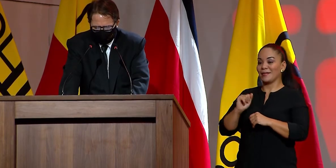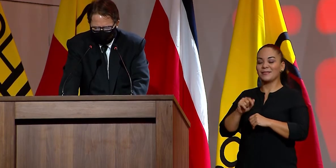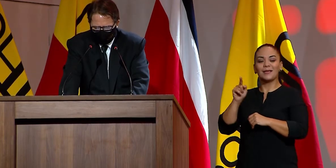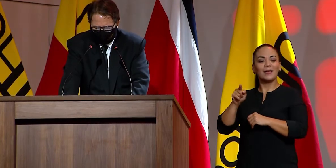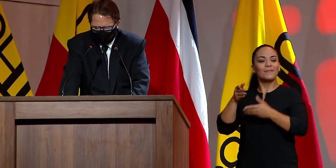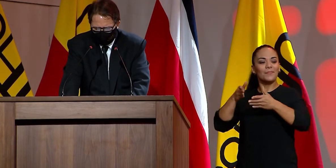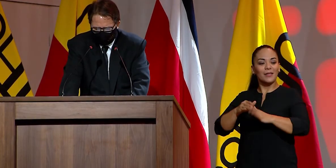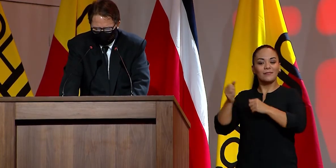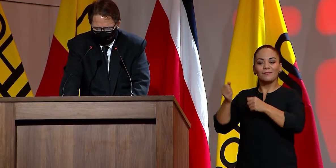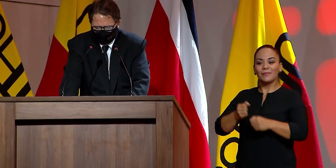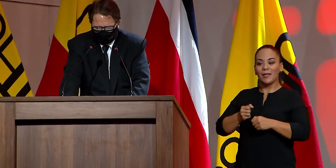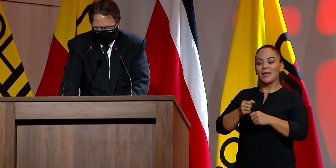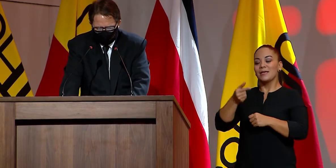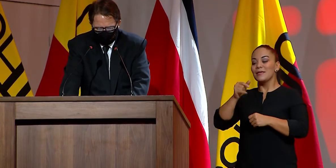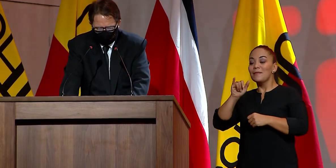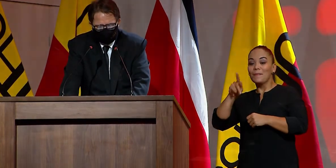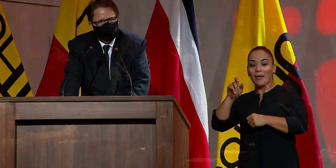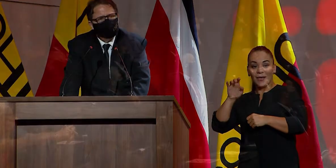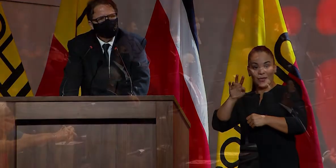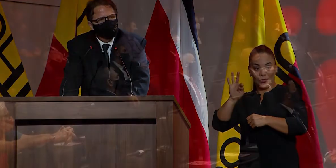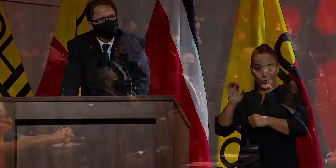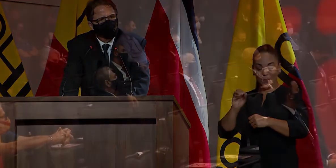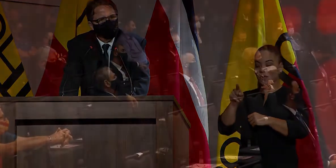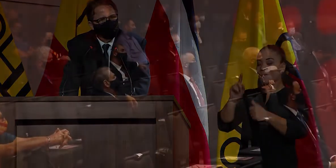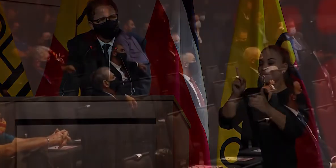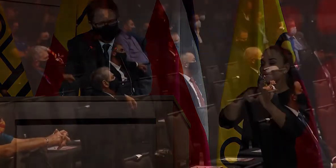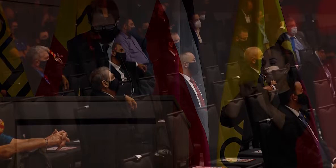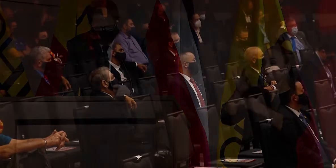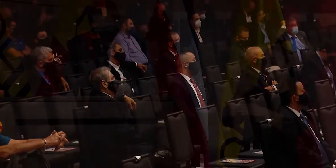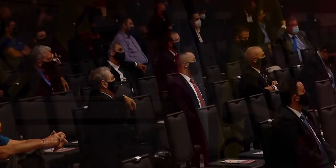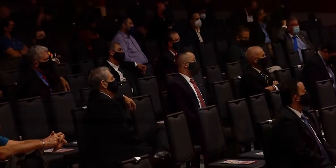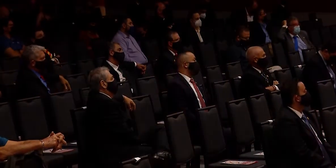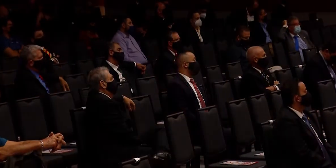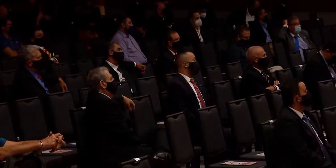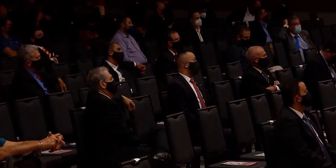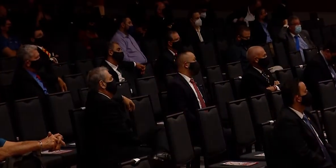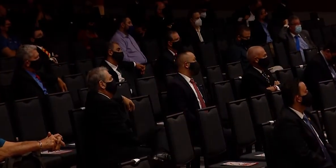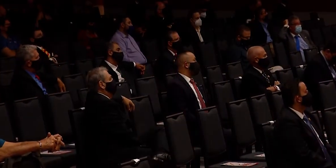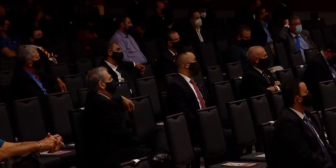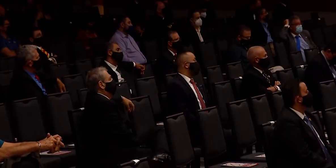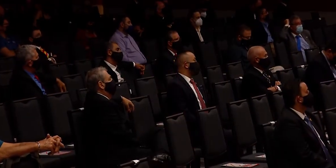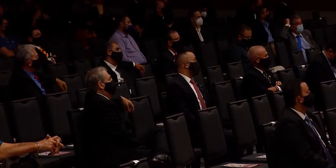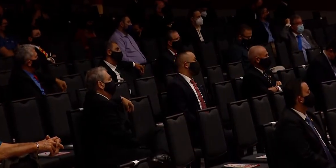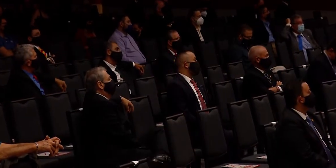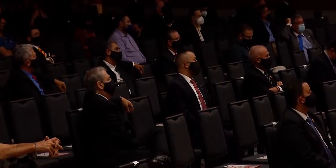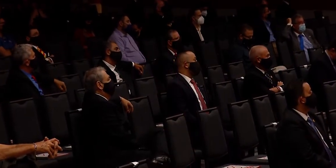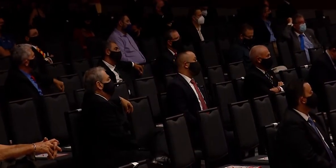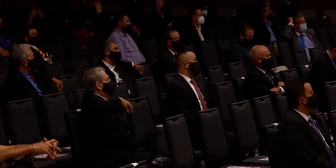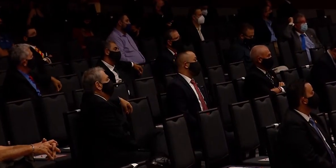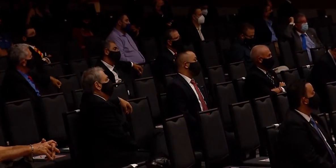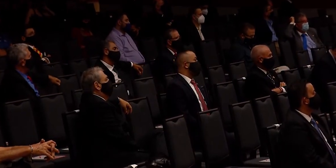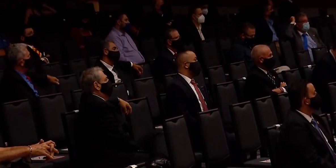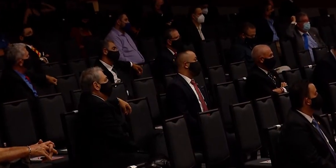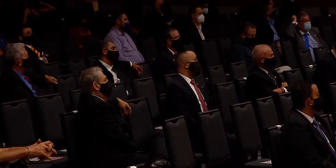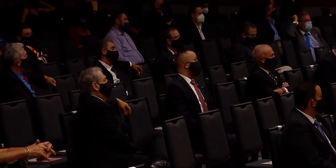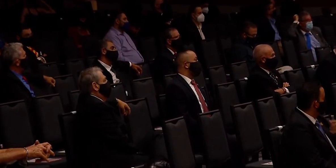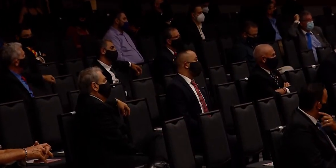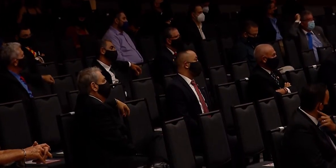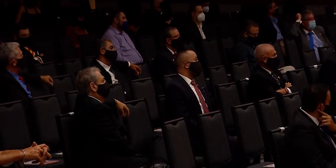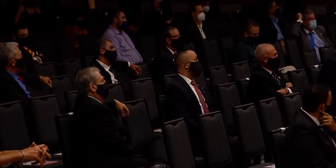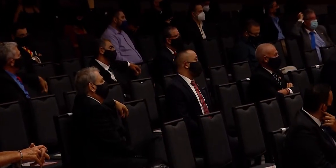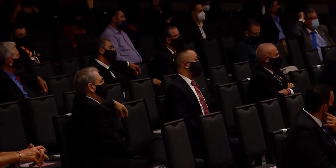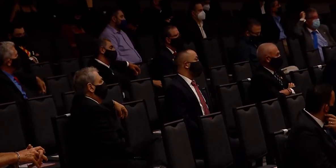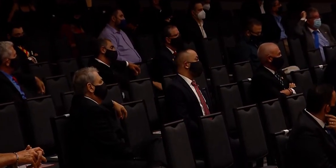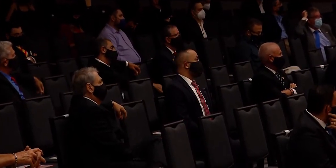del fundador Gilberto Beto Arguedas, se convierte en 1950 en la primera mujer árbitro del país, titulado en el Colegio de